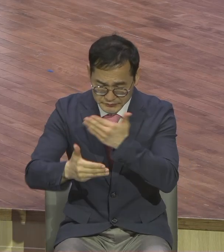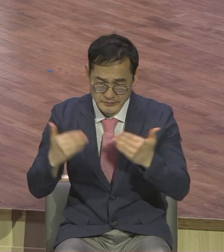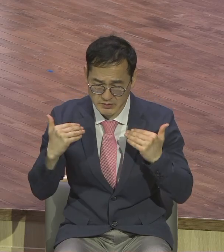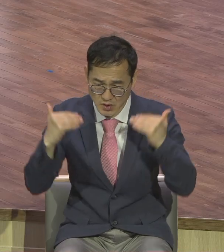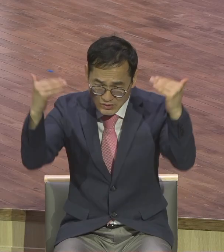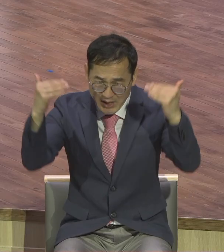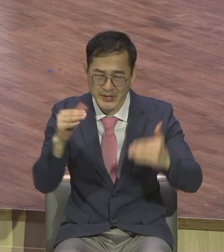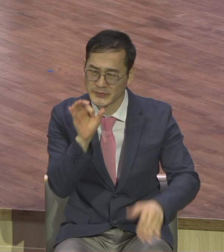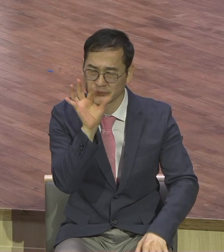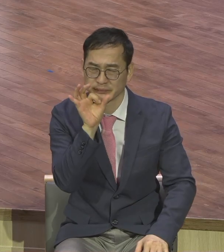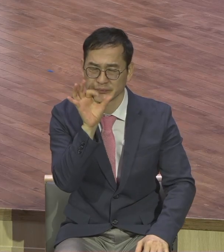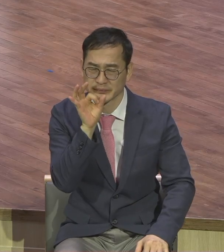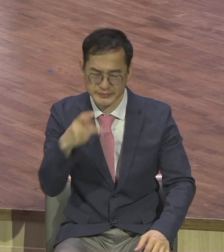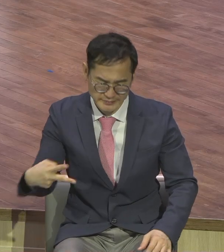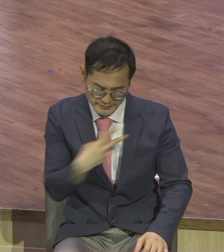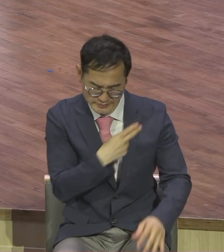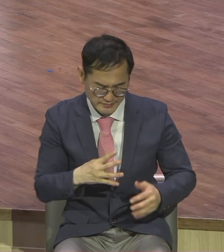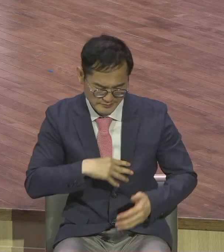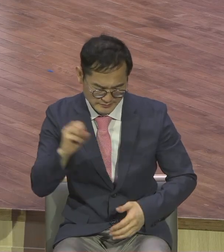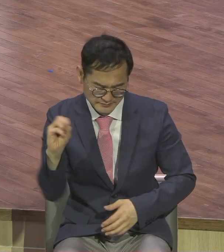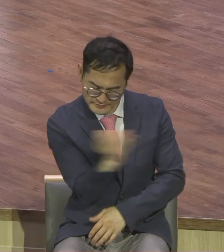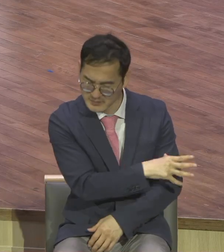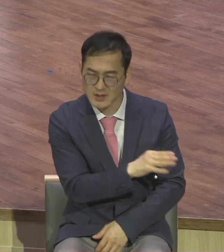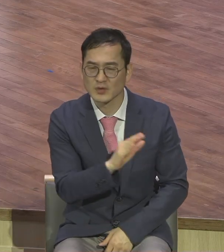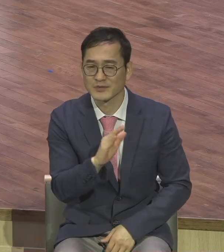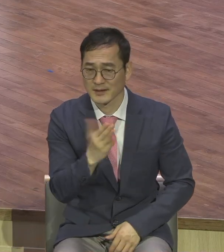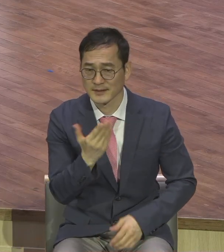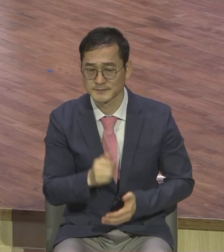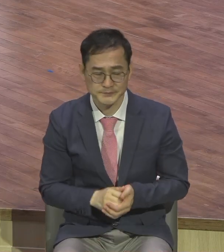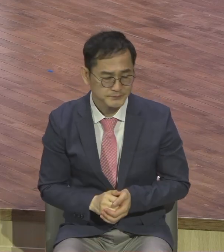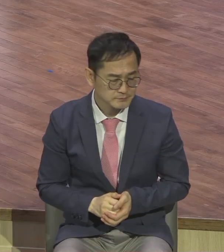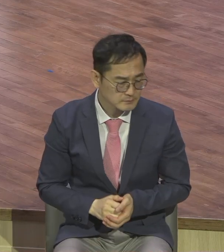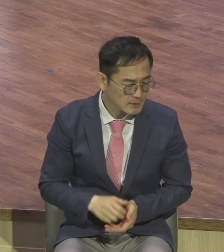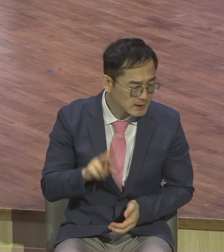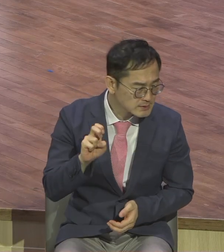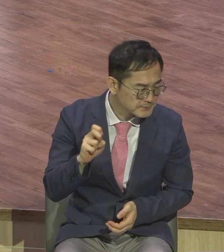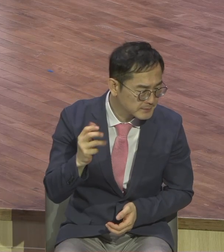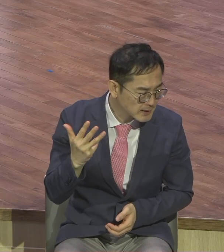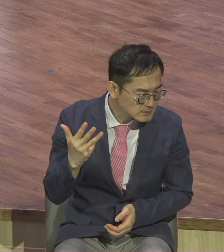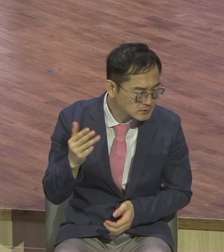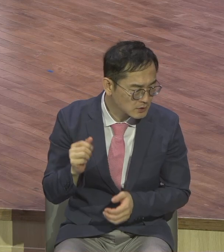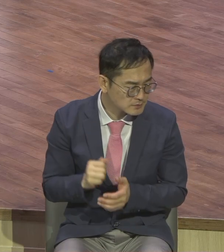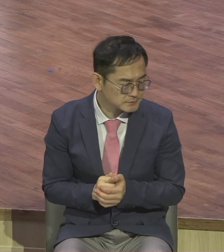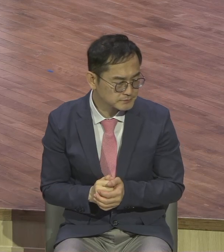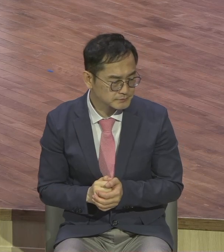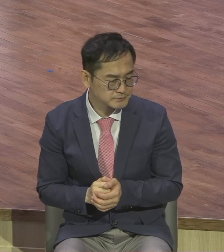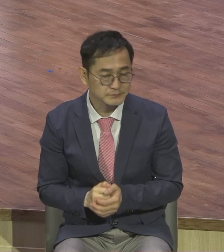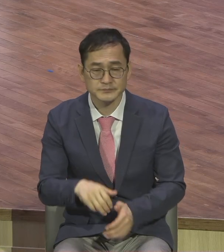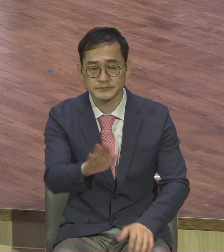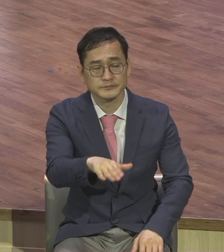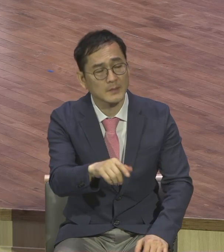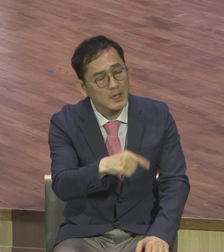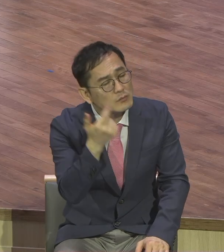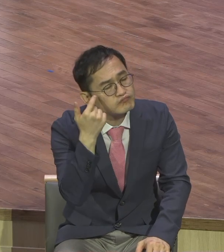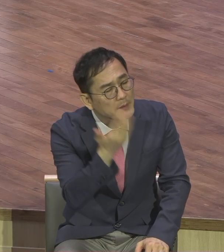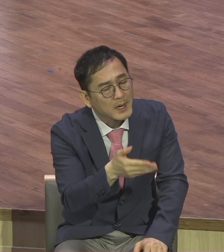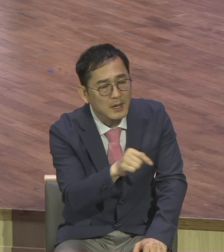28절 그러나 너희 생각에는 어떠냐. 어떤 사람에게 두 아들이 있는데 맏아들에게 가서